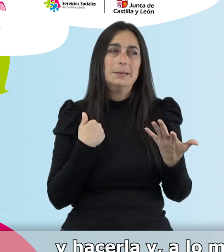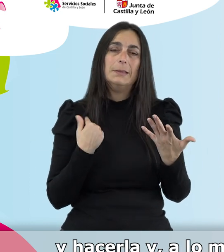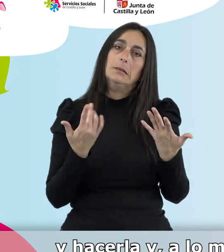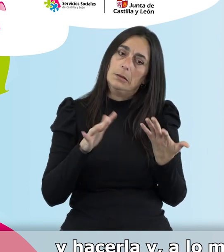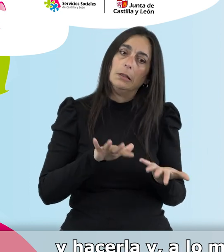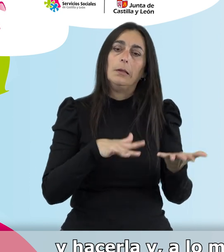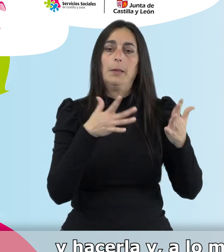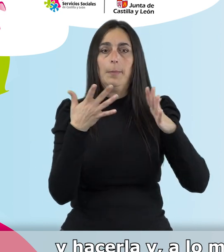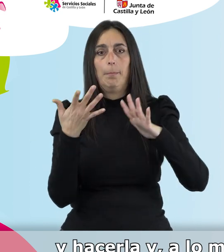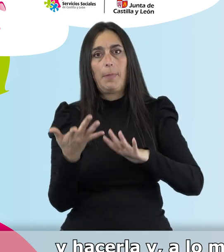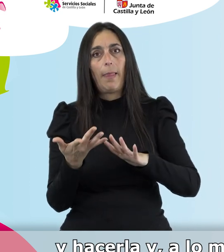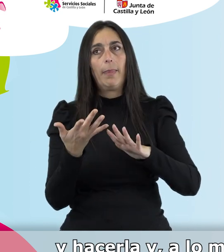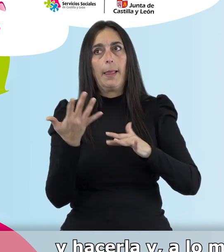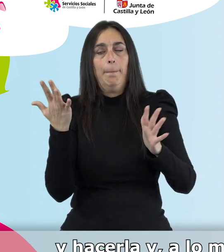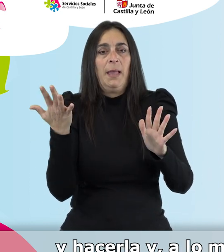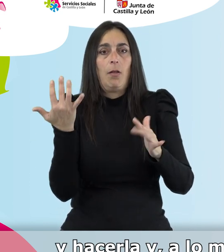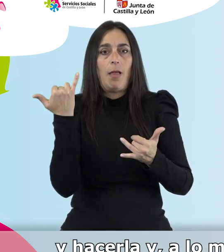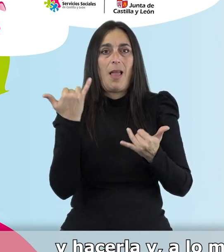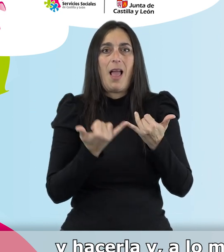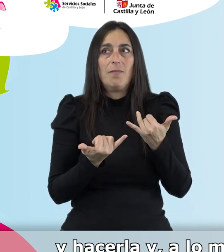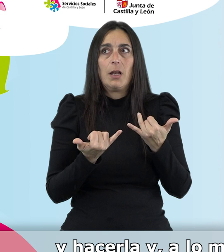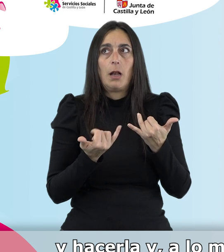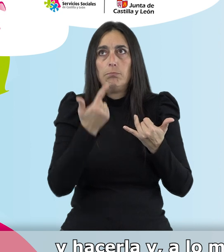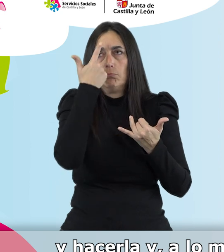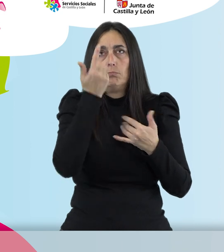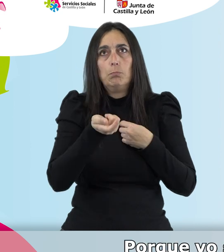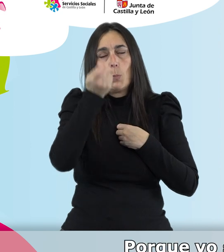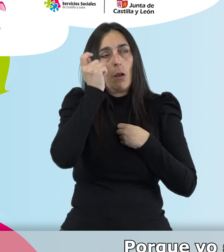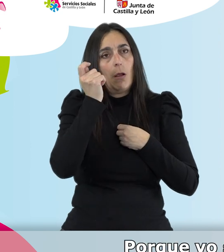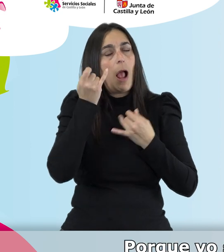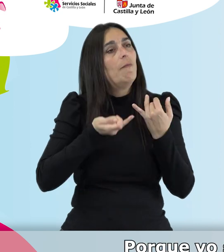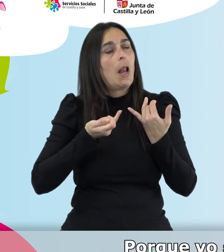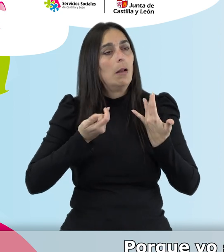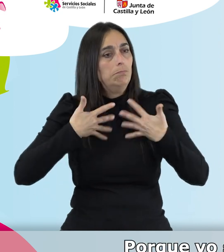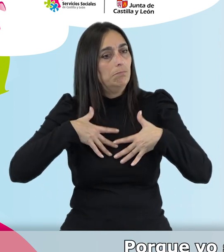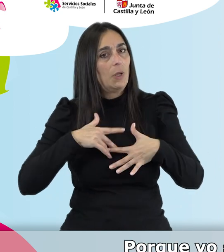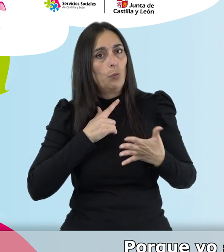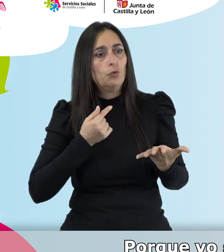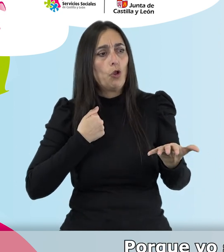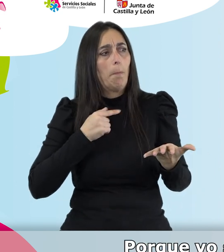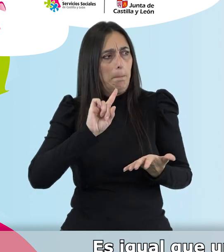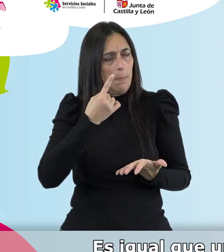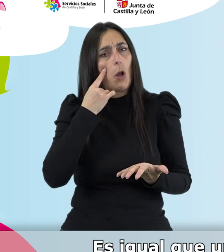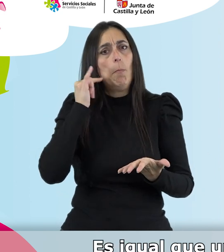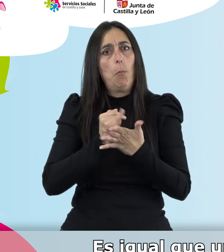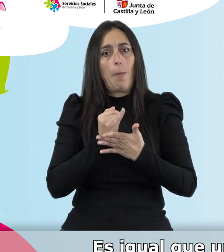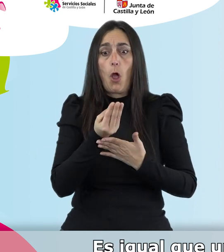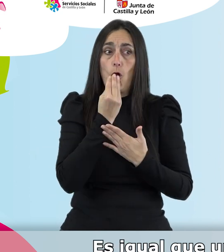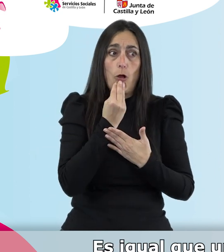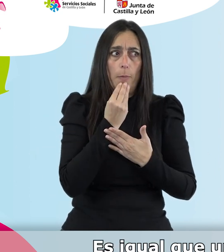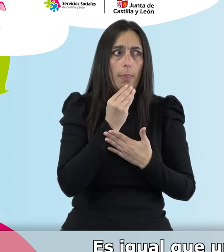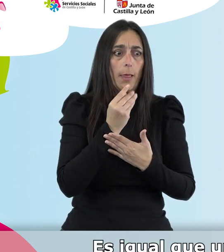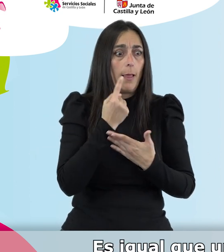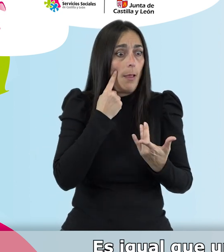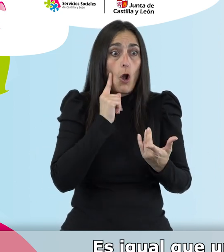y hacerla y a lo mejor a la larga te quedas con ello y te gusta, porque yo soy así, tengo que probarlo primero, es igual que una comida,